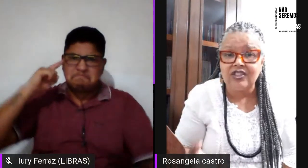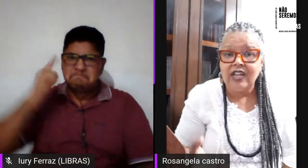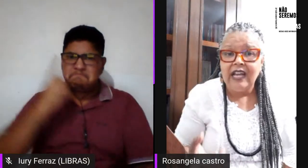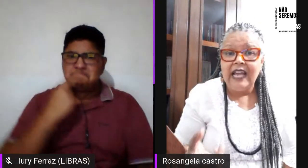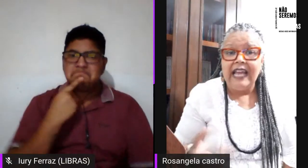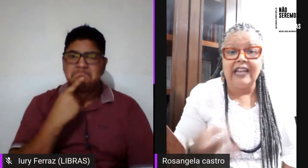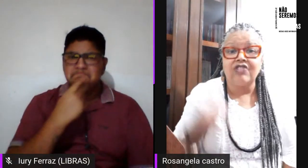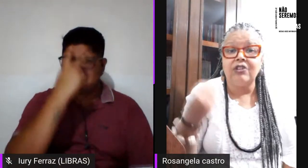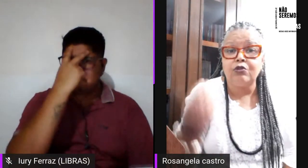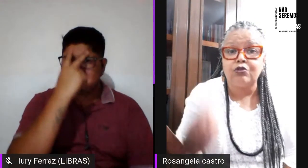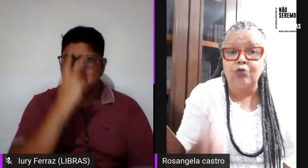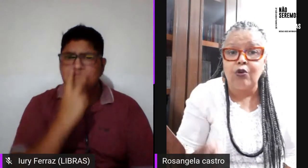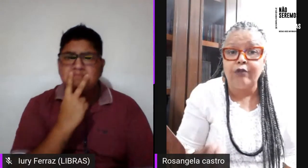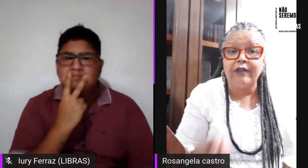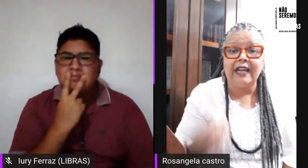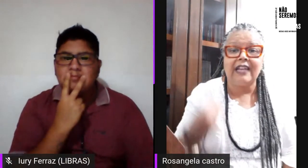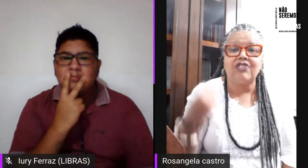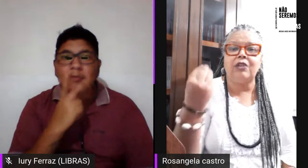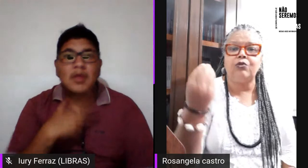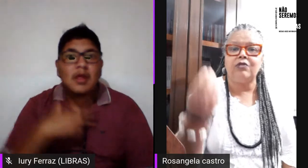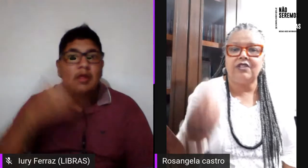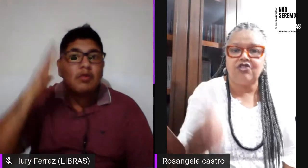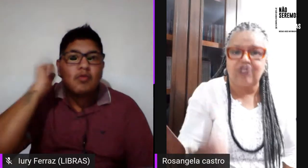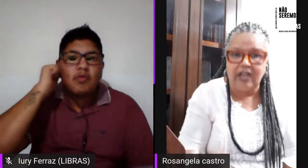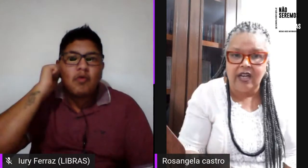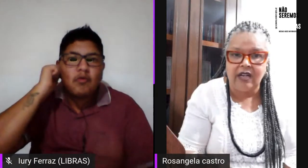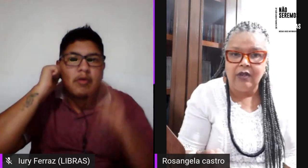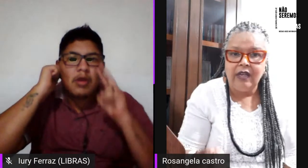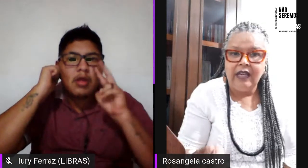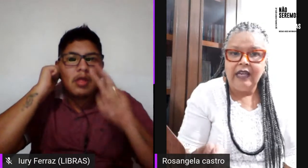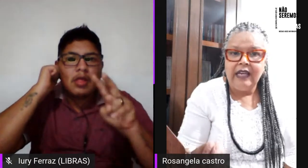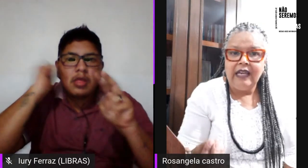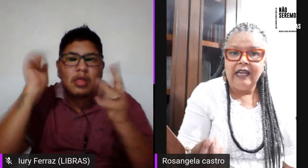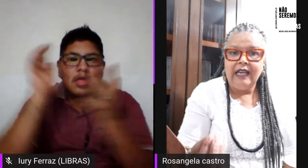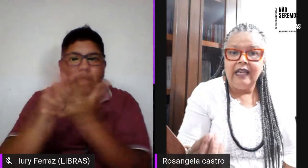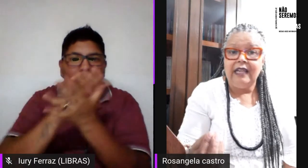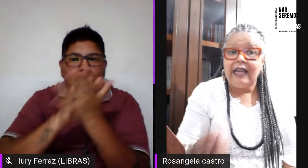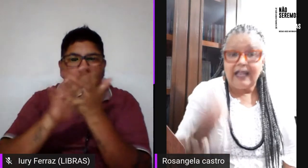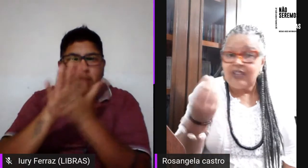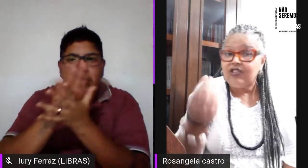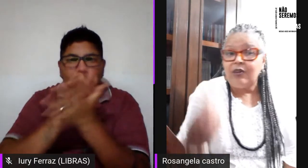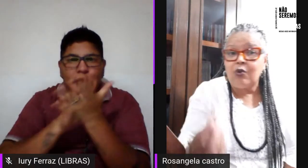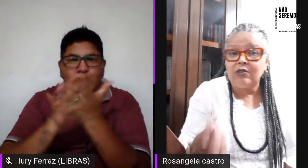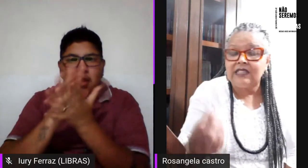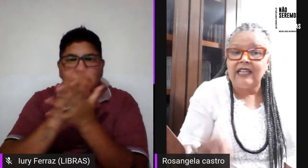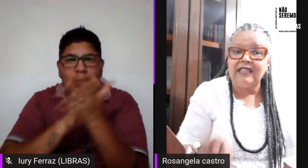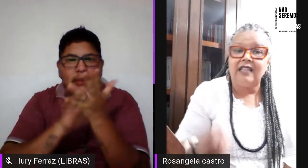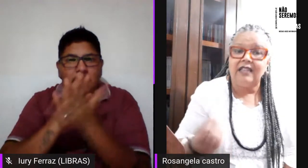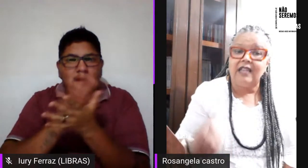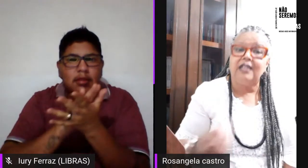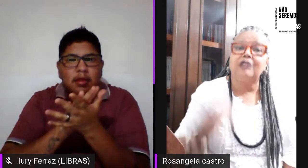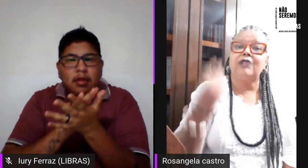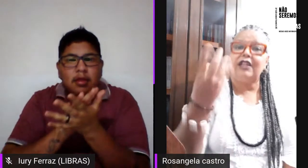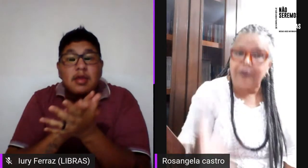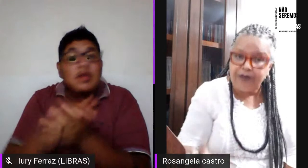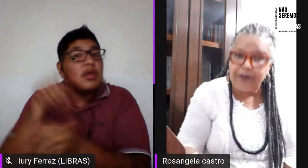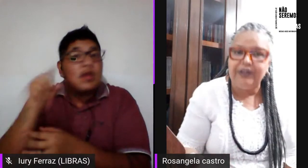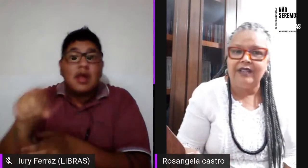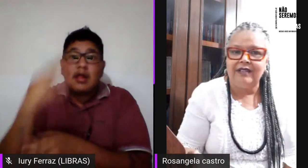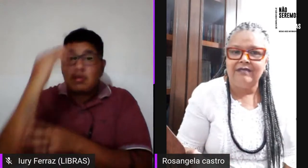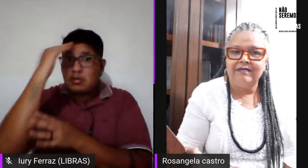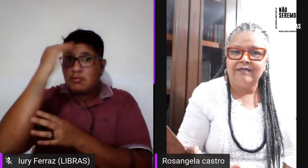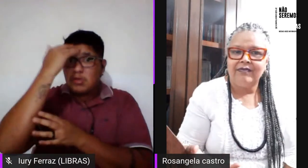cegas, elas não nos ouvem, elas não nos enxergam e elas não conseguem entender que isso é